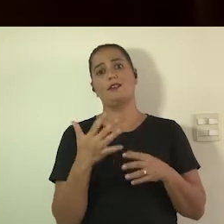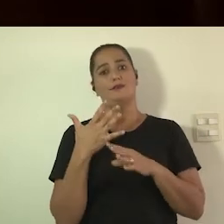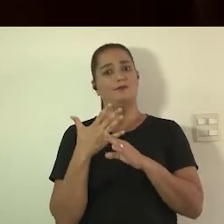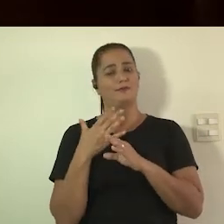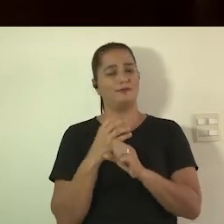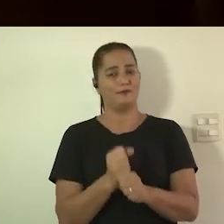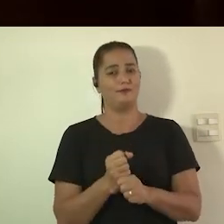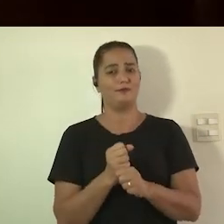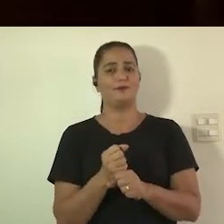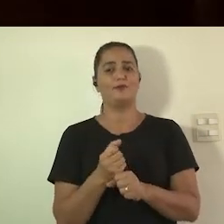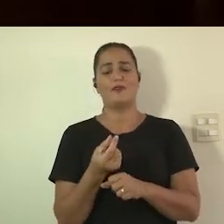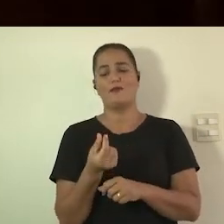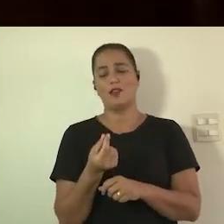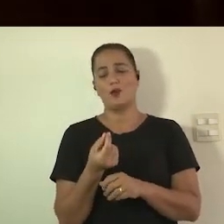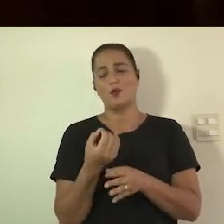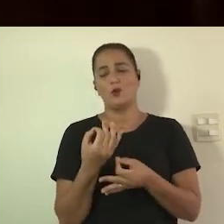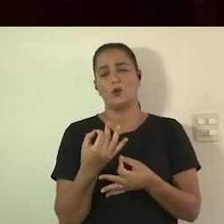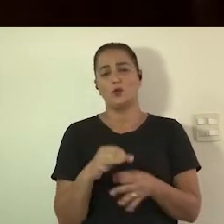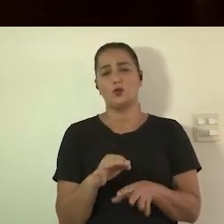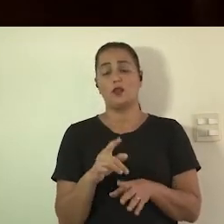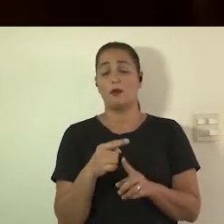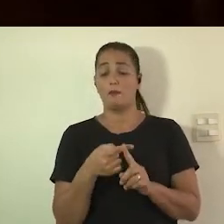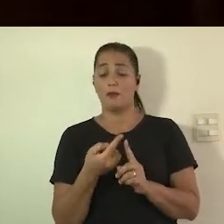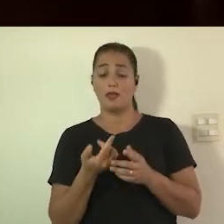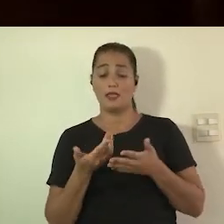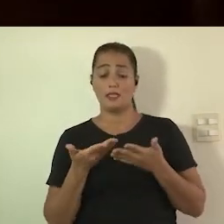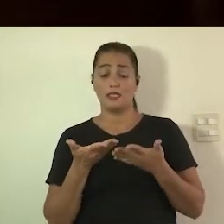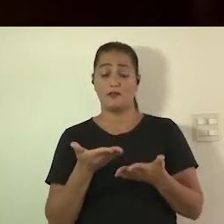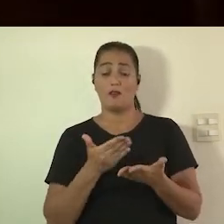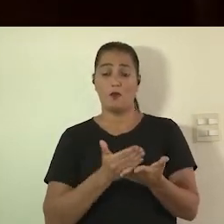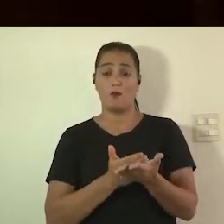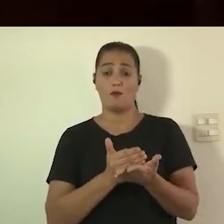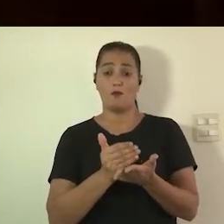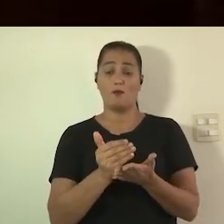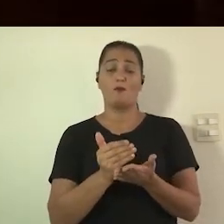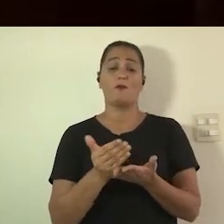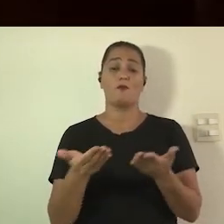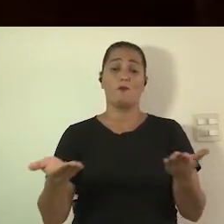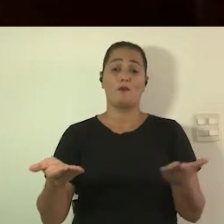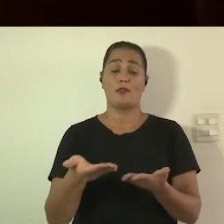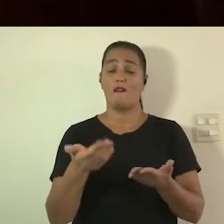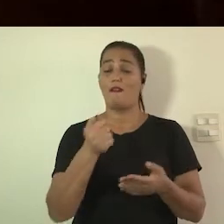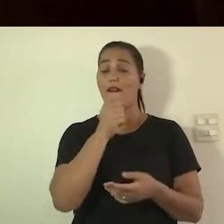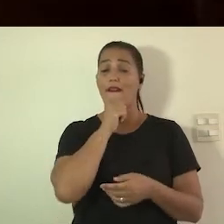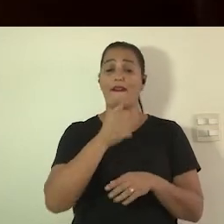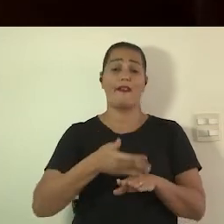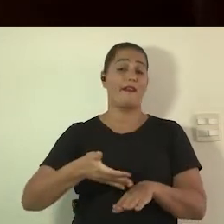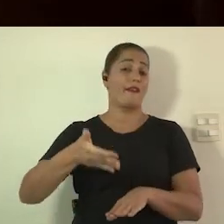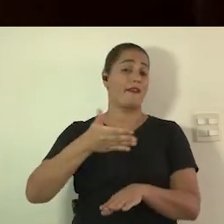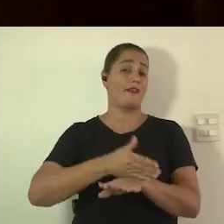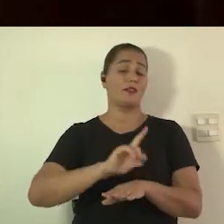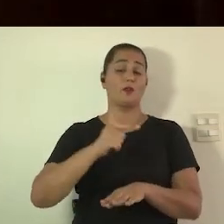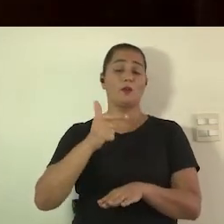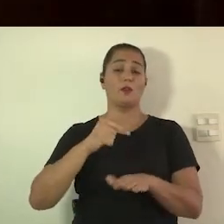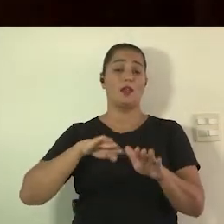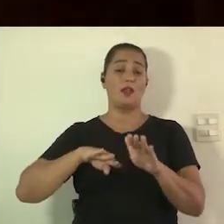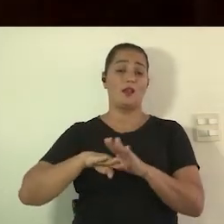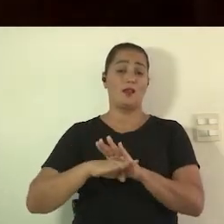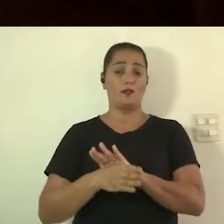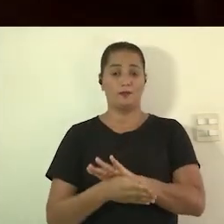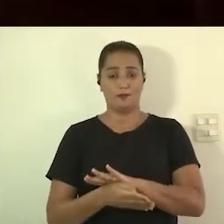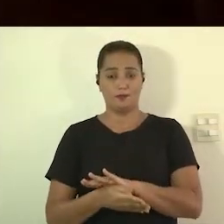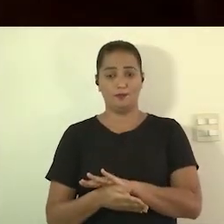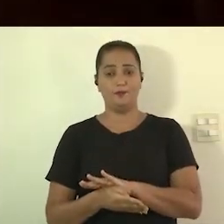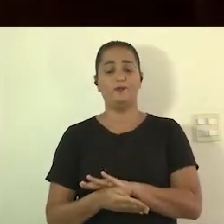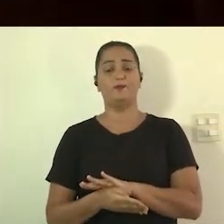depois vai ver que não que é o valor justo mas como é um serviço que tá começando agora que você não tinha costume de